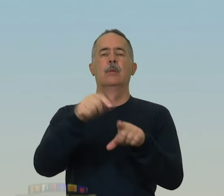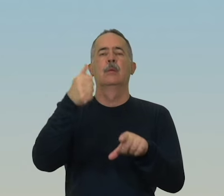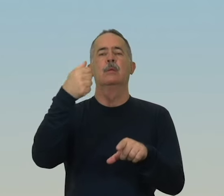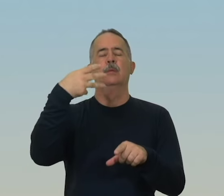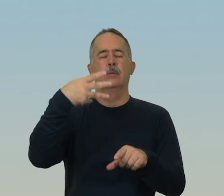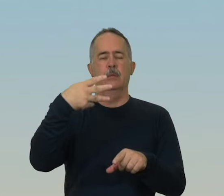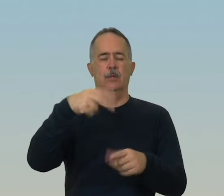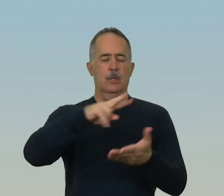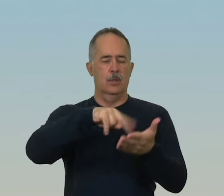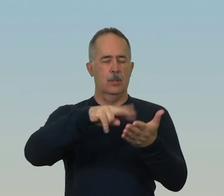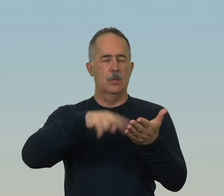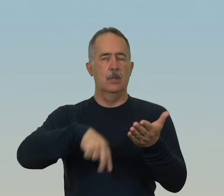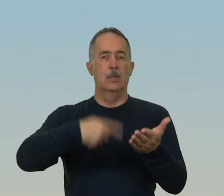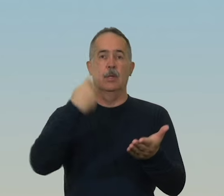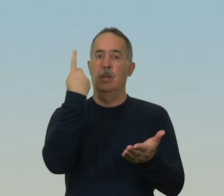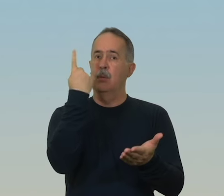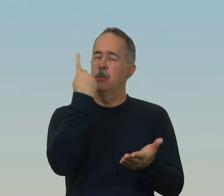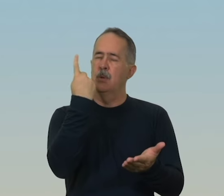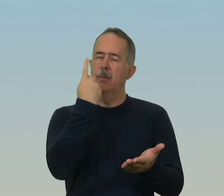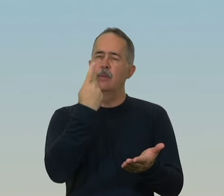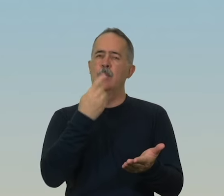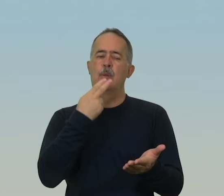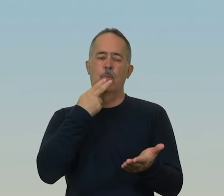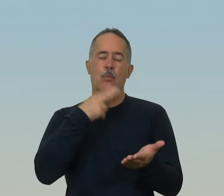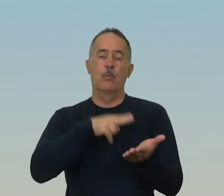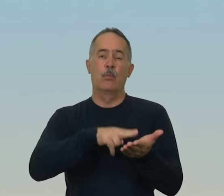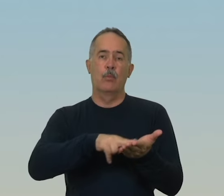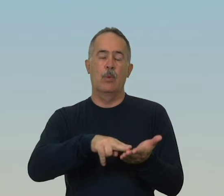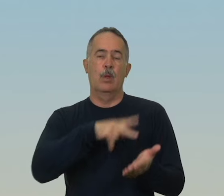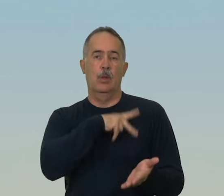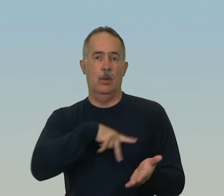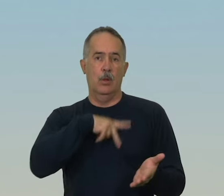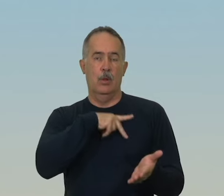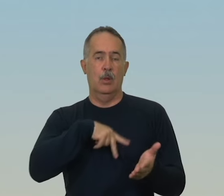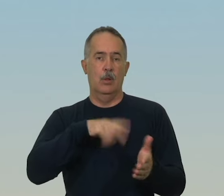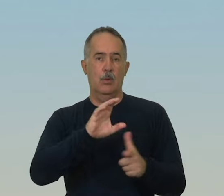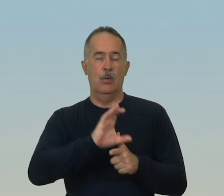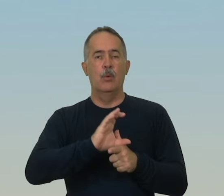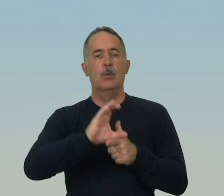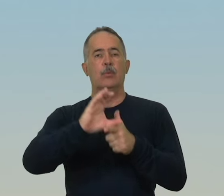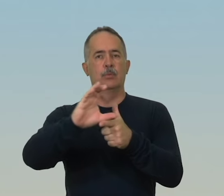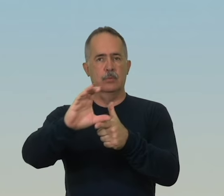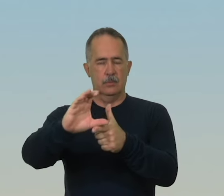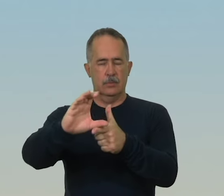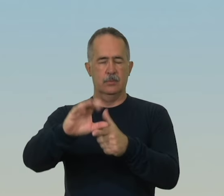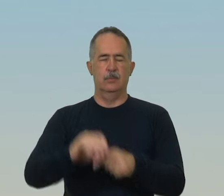Leitura da primeira carta de São Paulo aos Coríntios Irmãos,